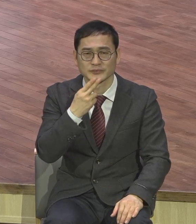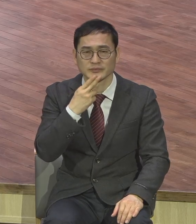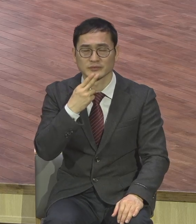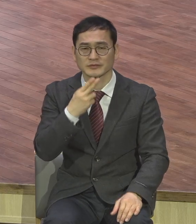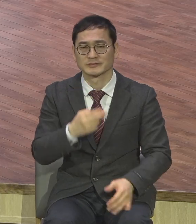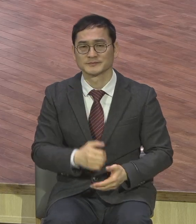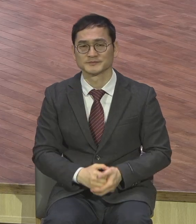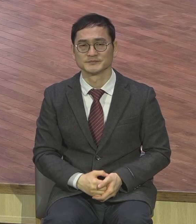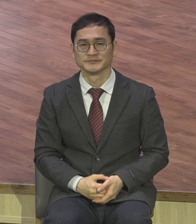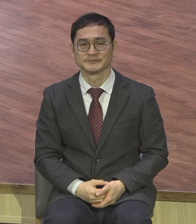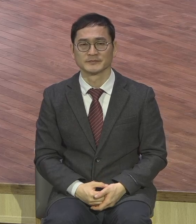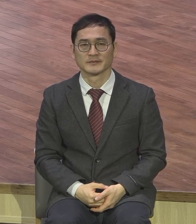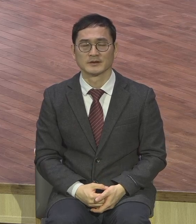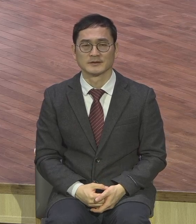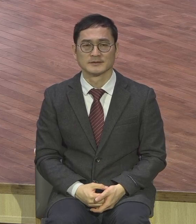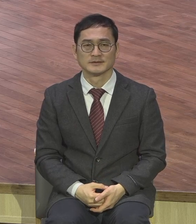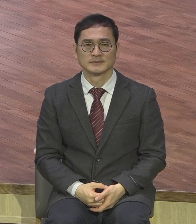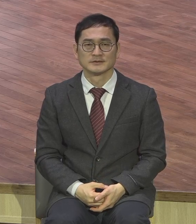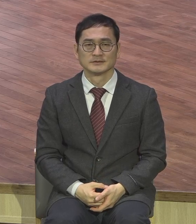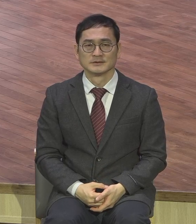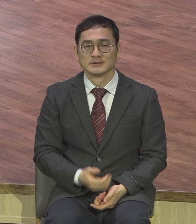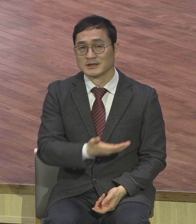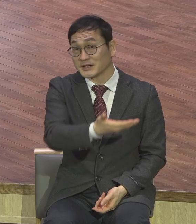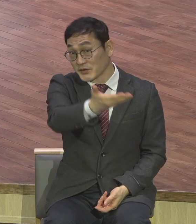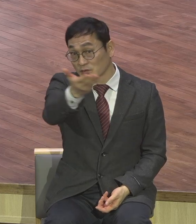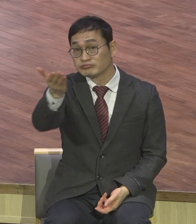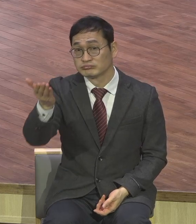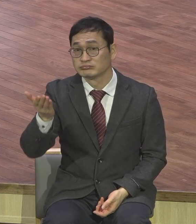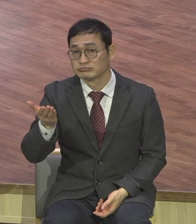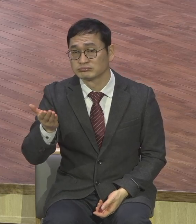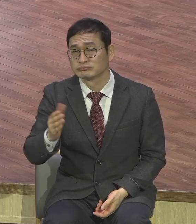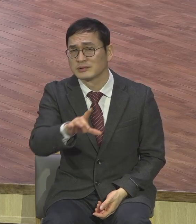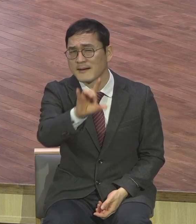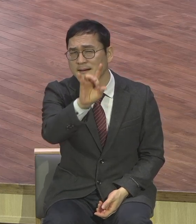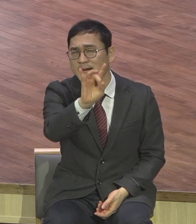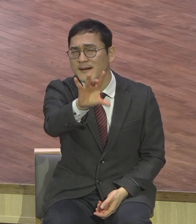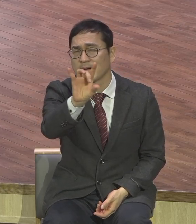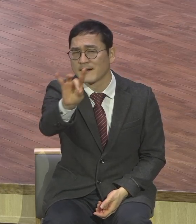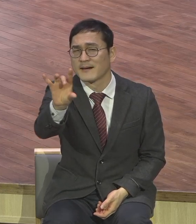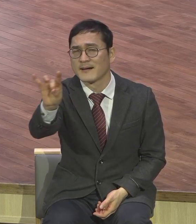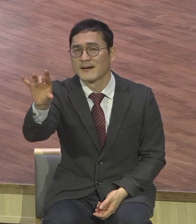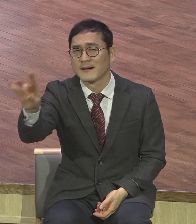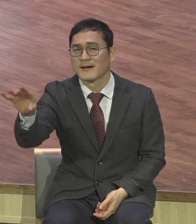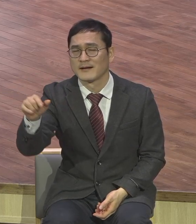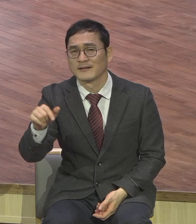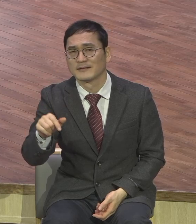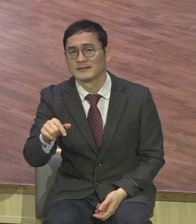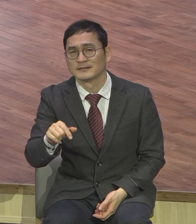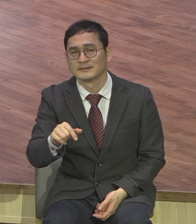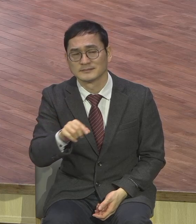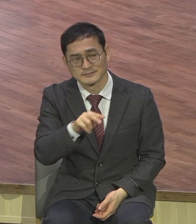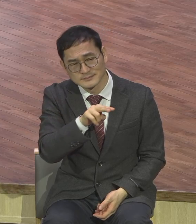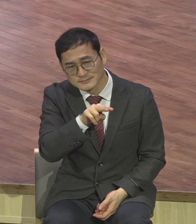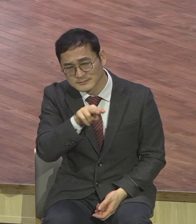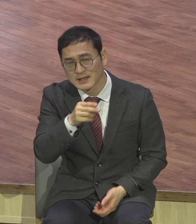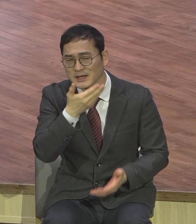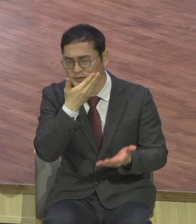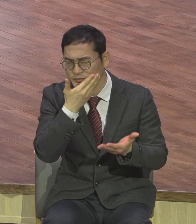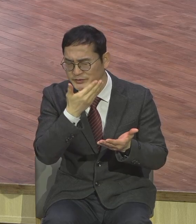예비대료가 있는 모든 성도인들 한 분 한 분 저는요 내 눈에는 너무너무 귀한 분들이고 너무 감사가